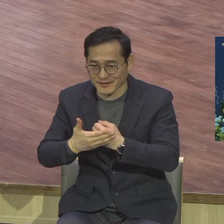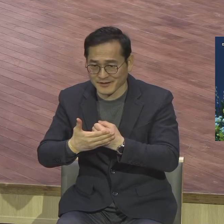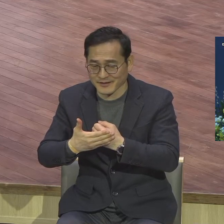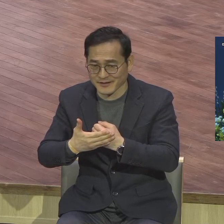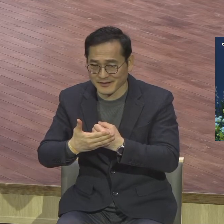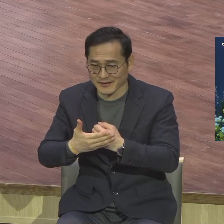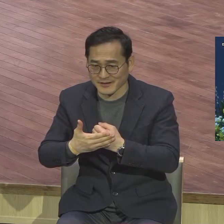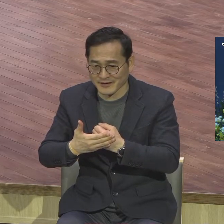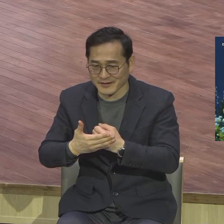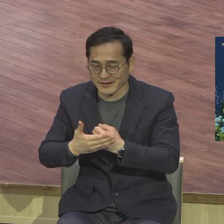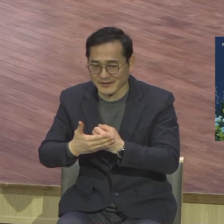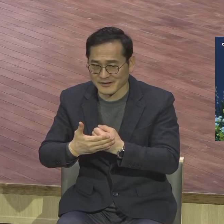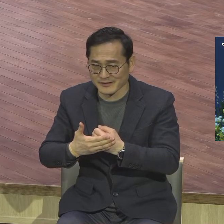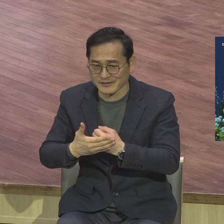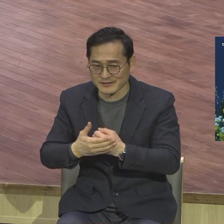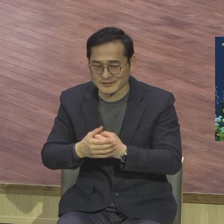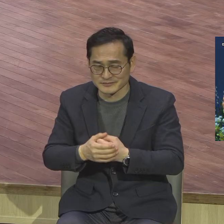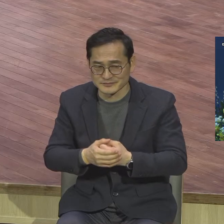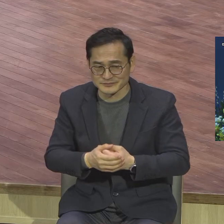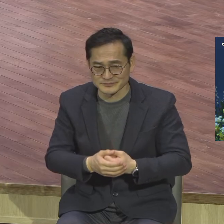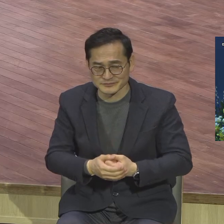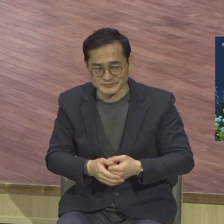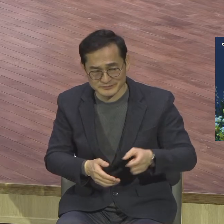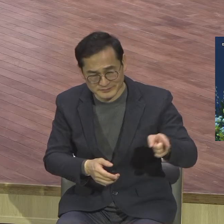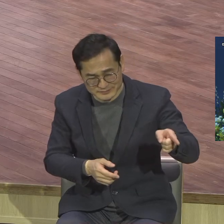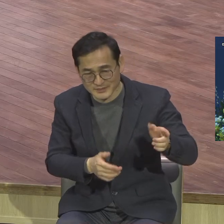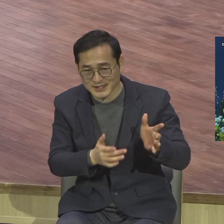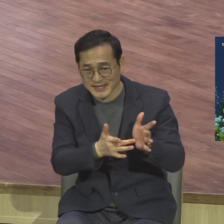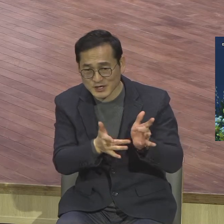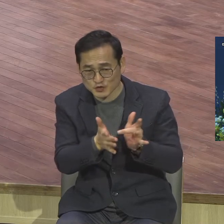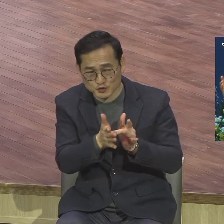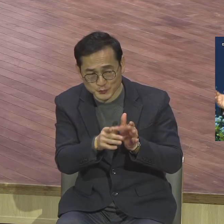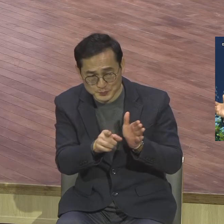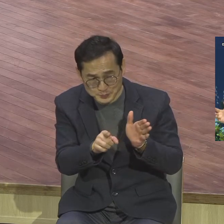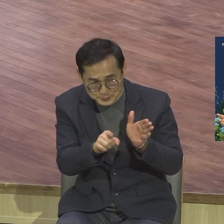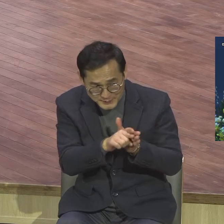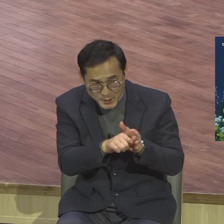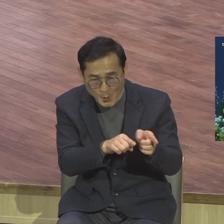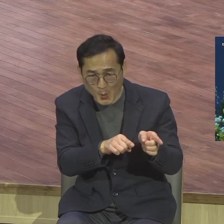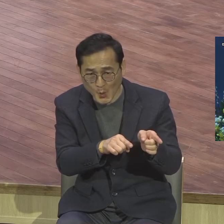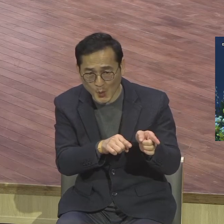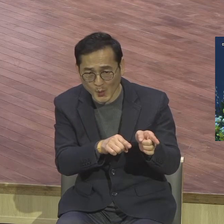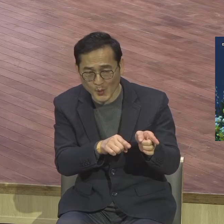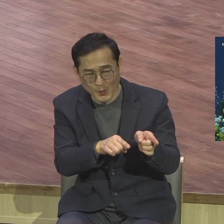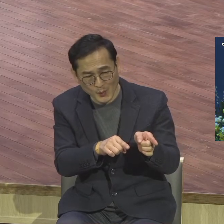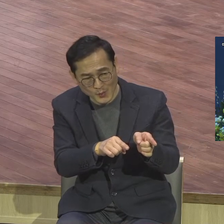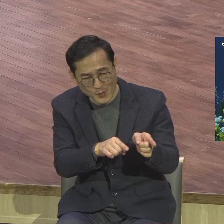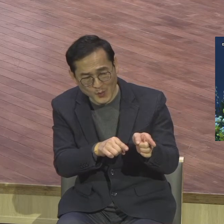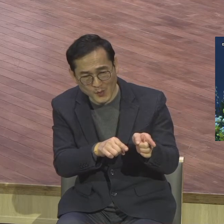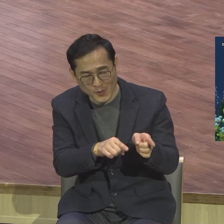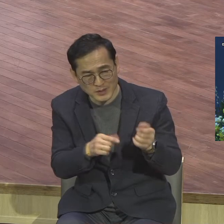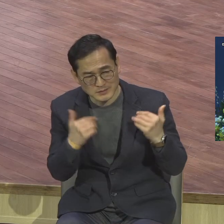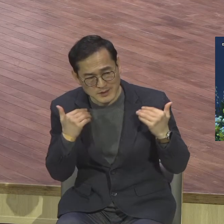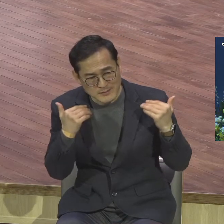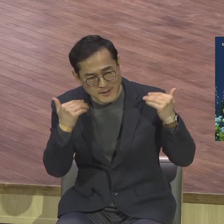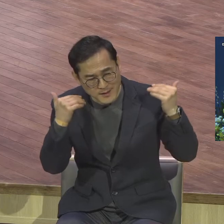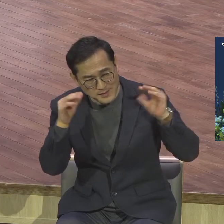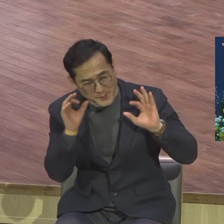시각 아니 다른 사람이 예수 믿어서 잘한다 하는 모습을 보면서 하나님께 내가 어떻게